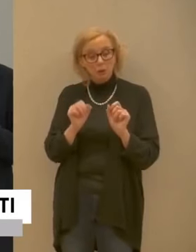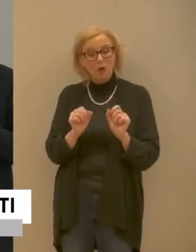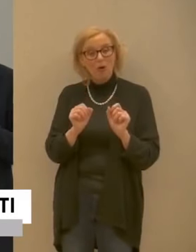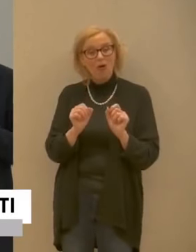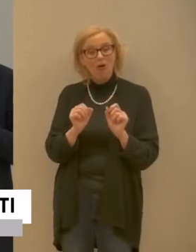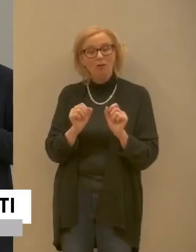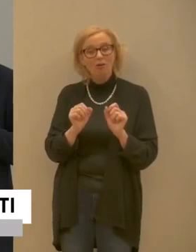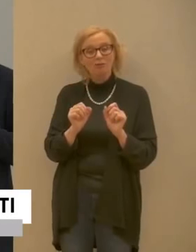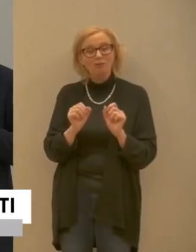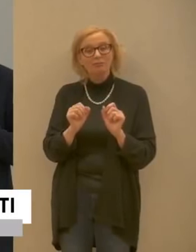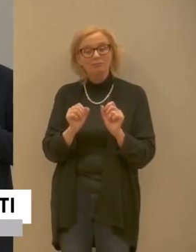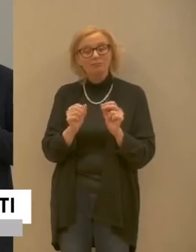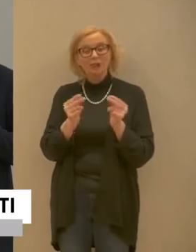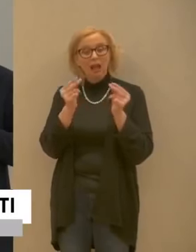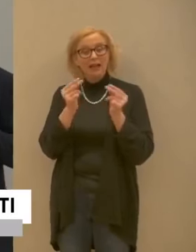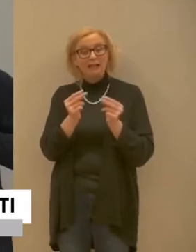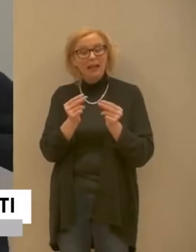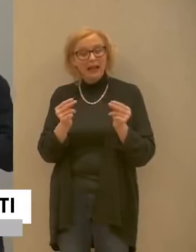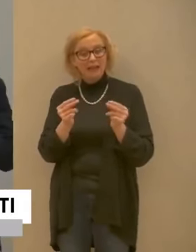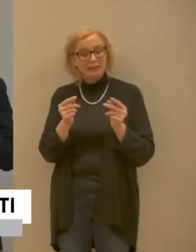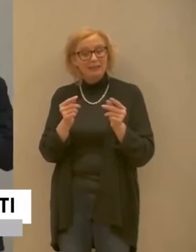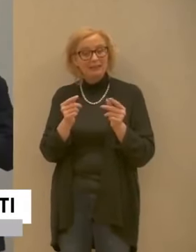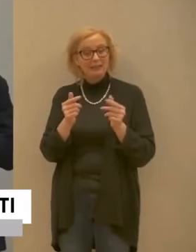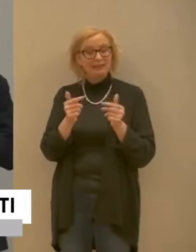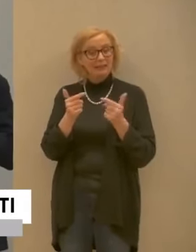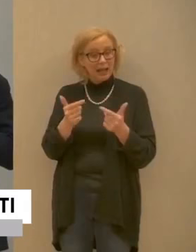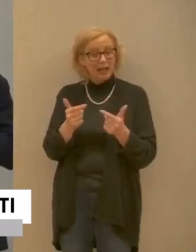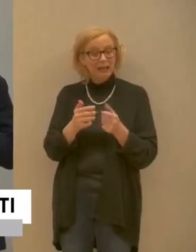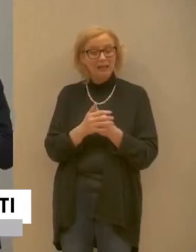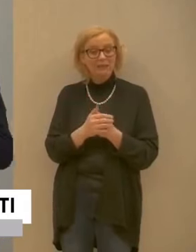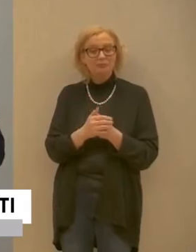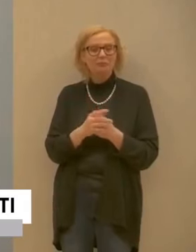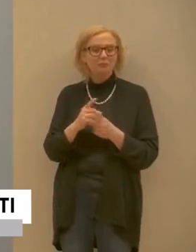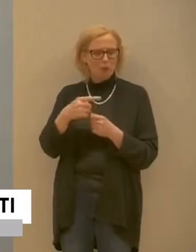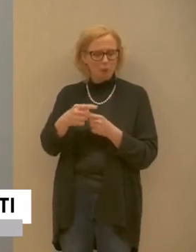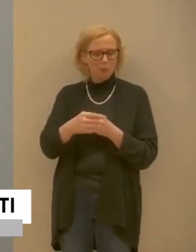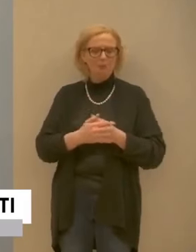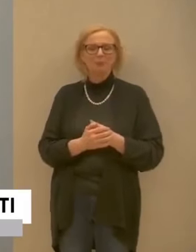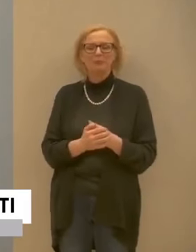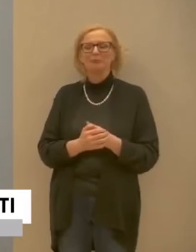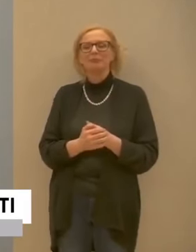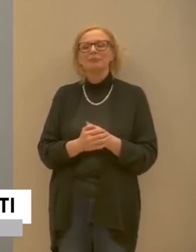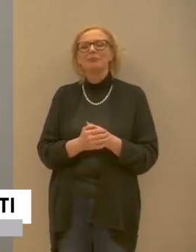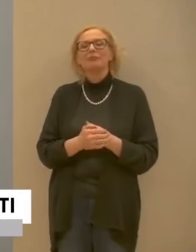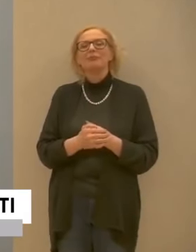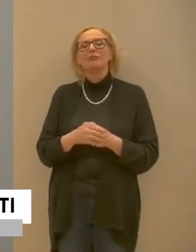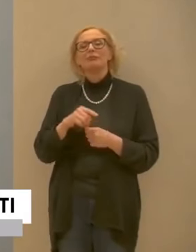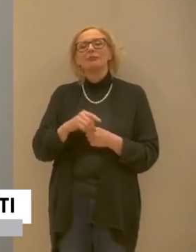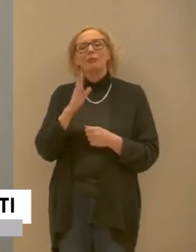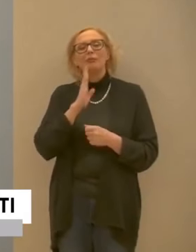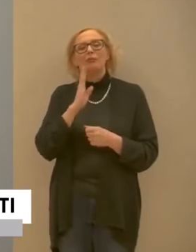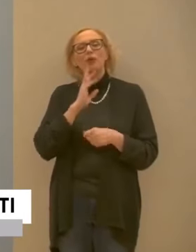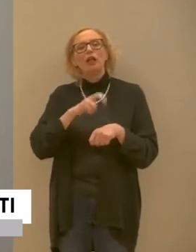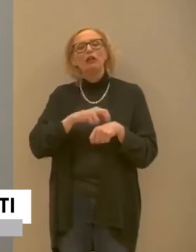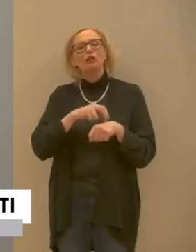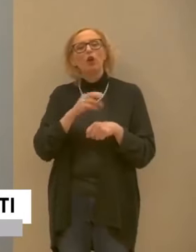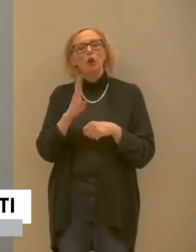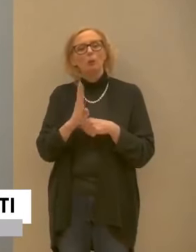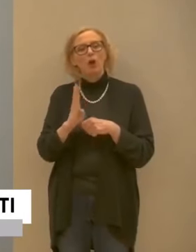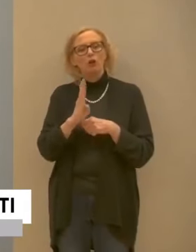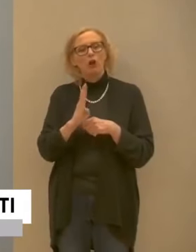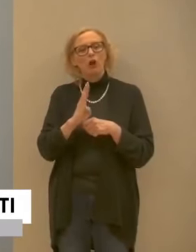approfondire nel corso del collegamento bene allora io vorrei coinvolgere a questo punto il dottor Bordon